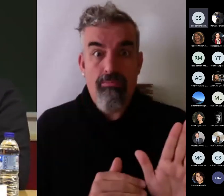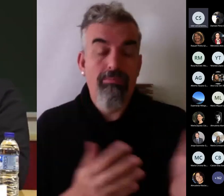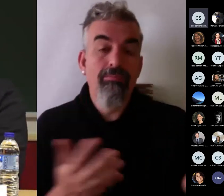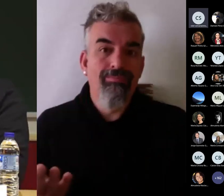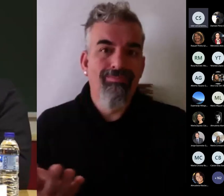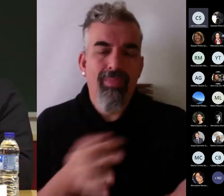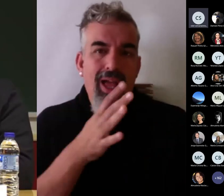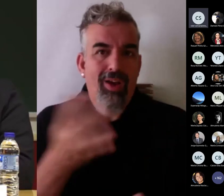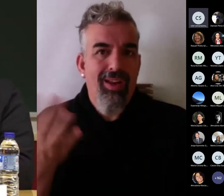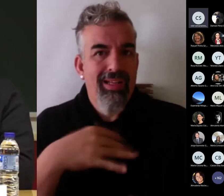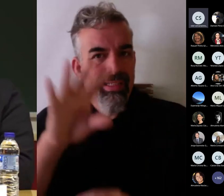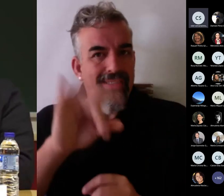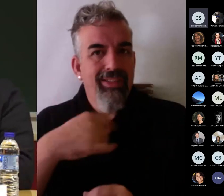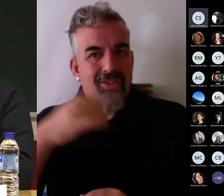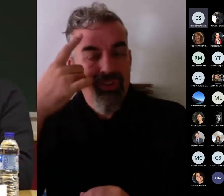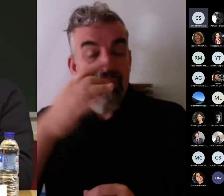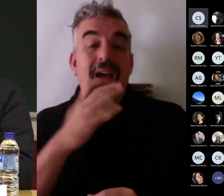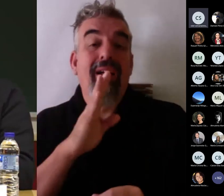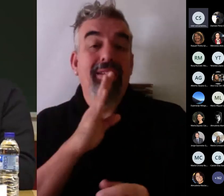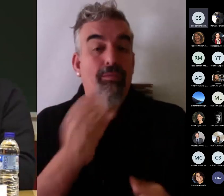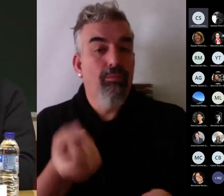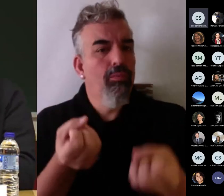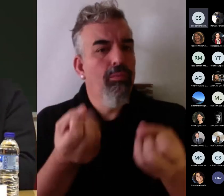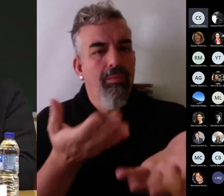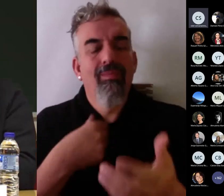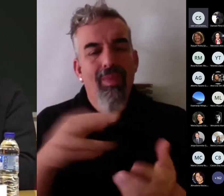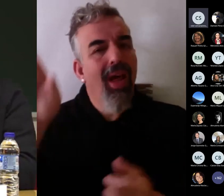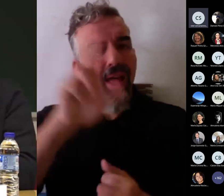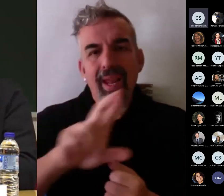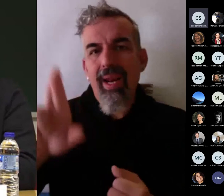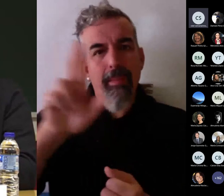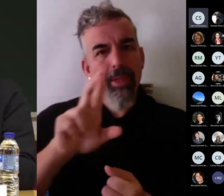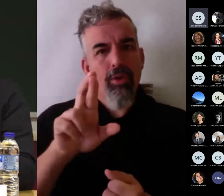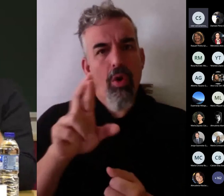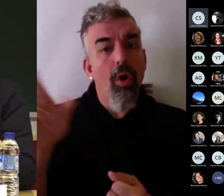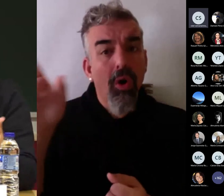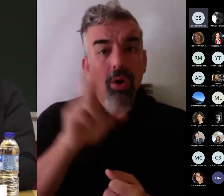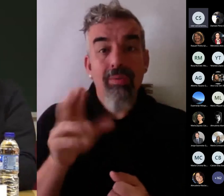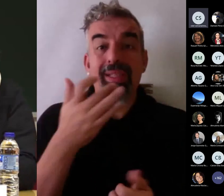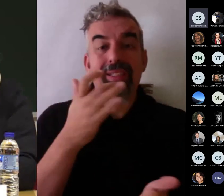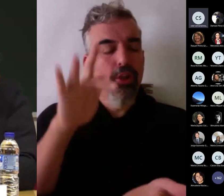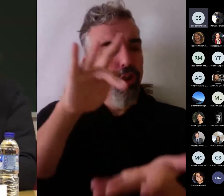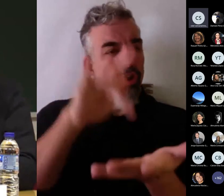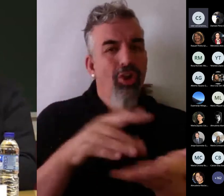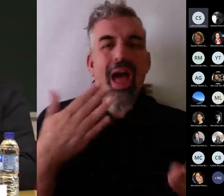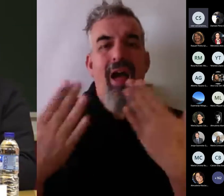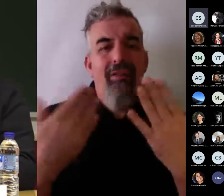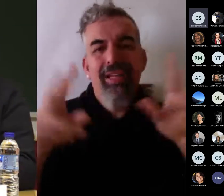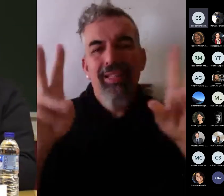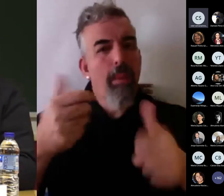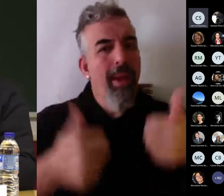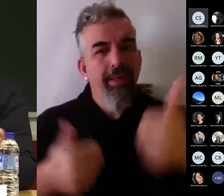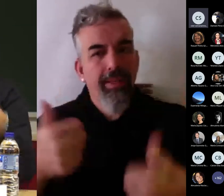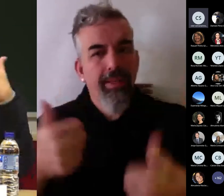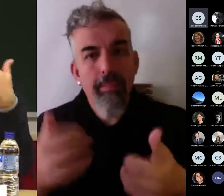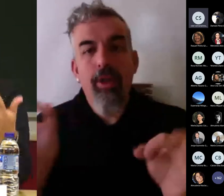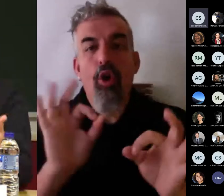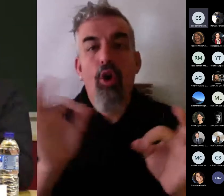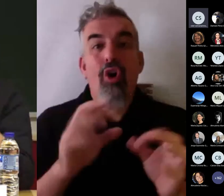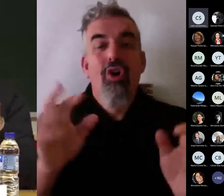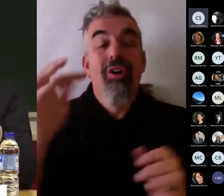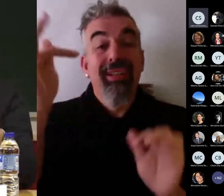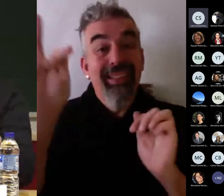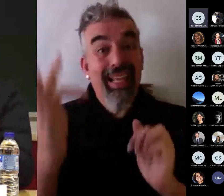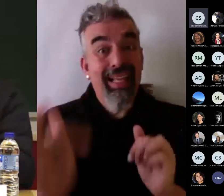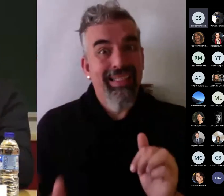Y ahora sí, yendo a algo que comentabas, vuelvo a incidir en que, cuando hablamos de los exámenes o cuando hablamos de los test, es, tenemos ideas